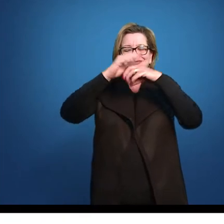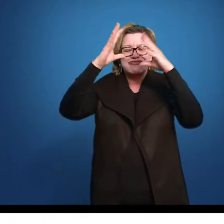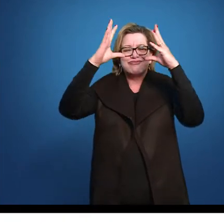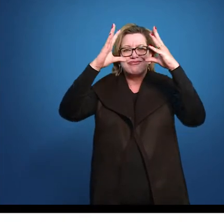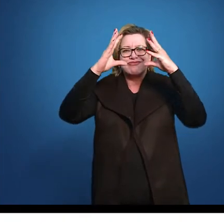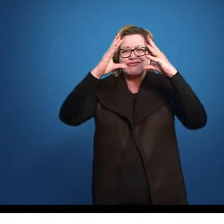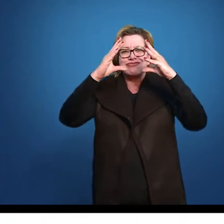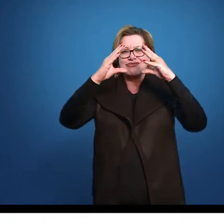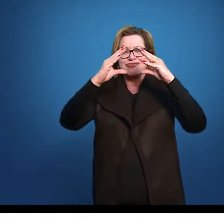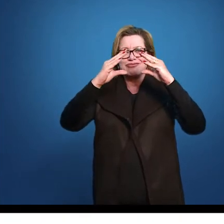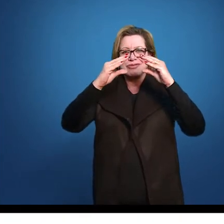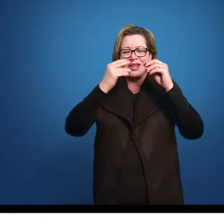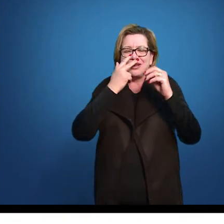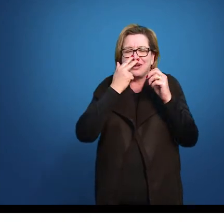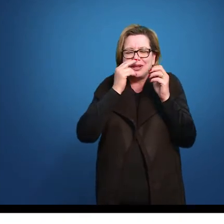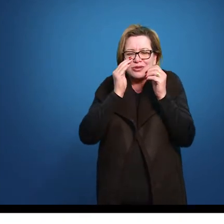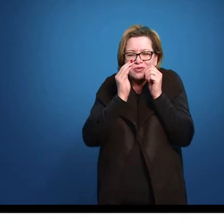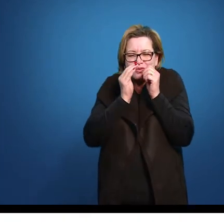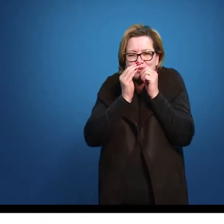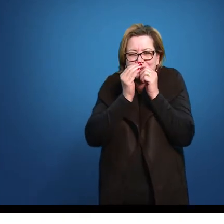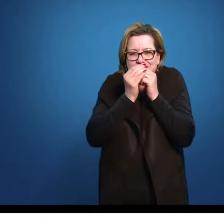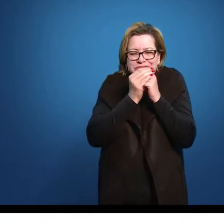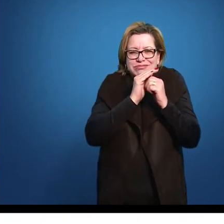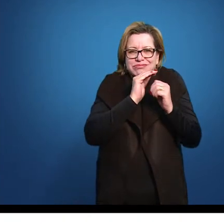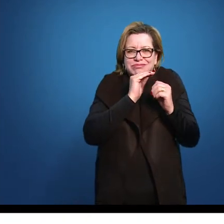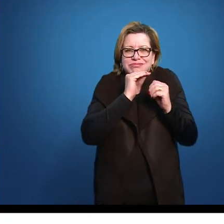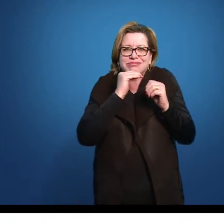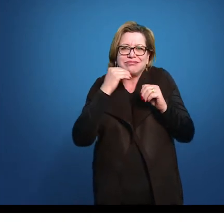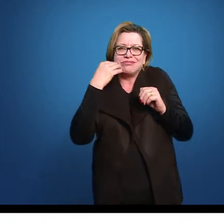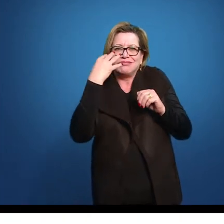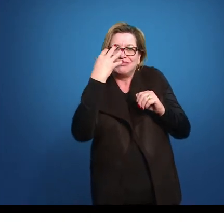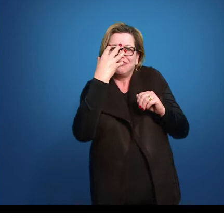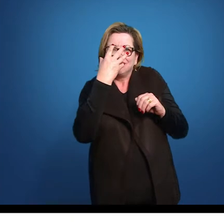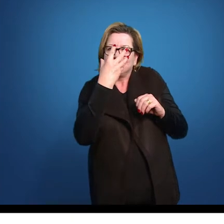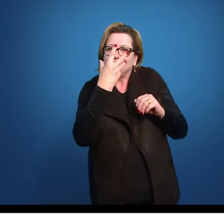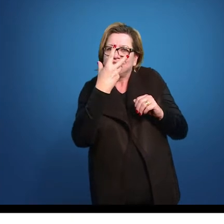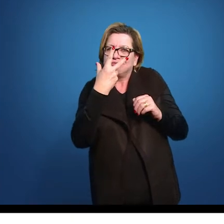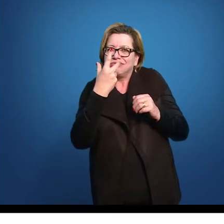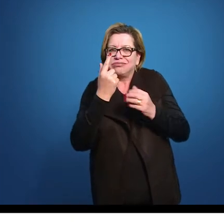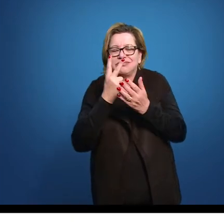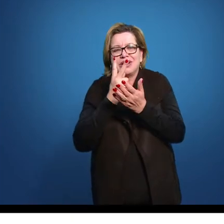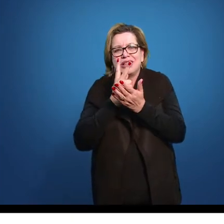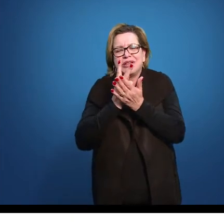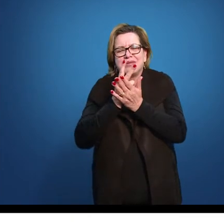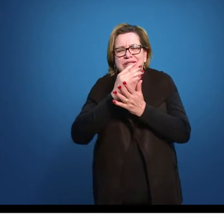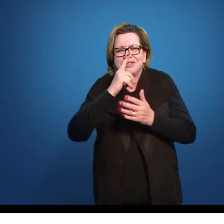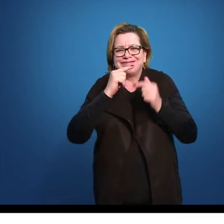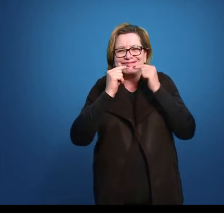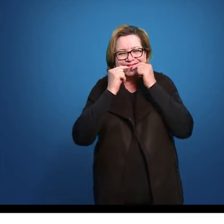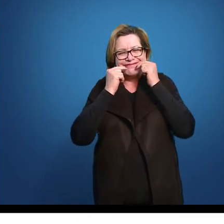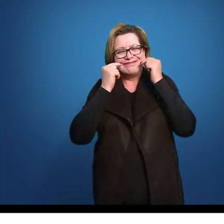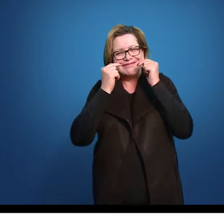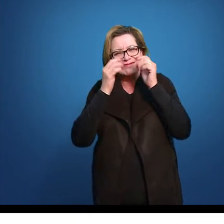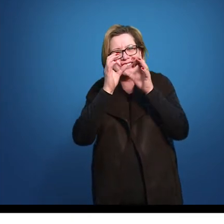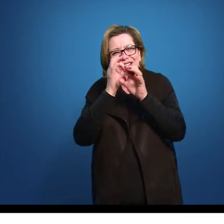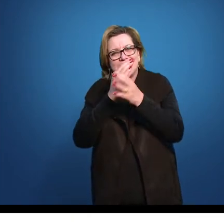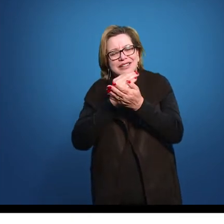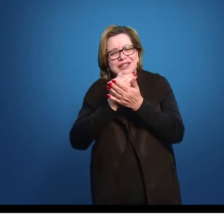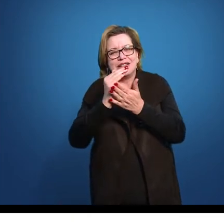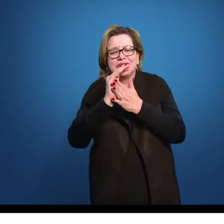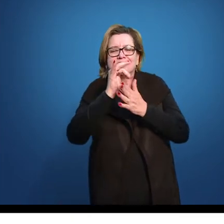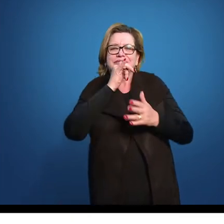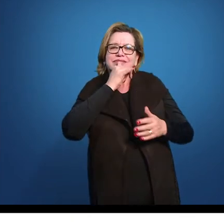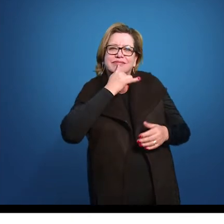morre a formosura Em contínuas tristezas a alegria Porém, se acaba o sol, por que nascia?